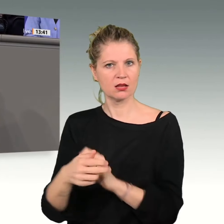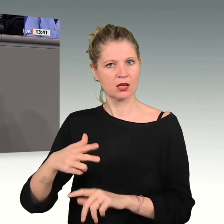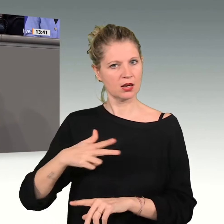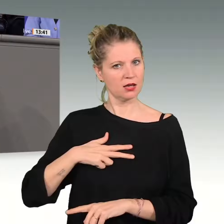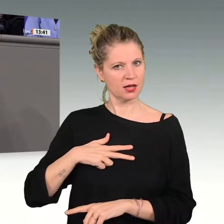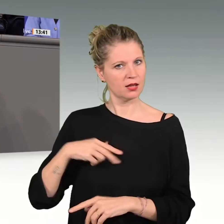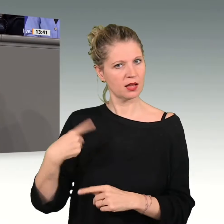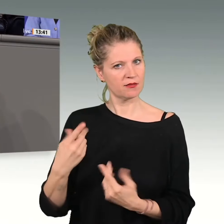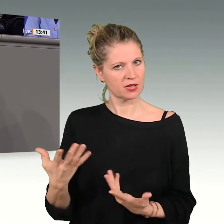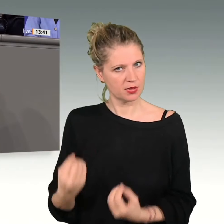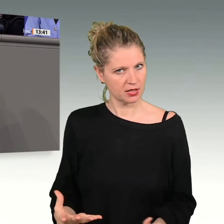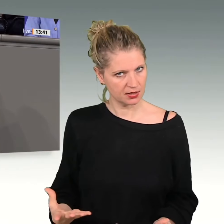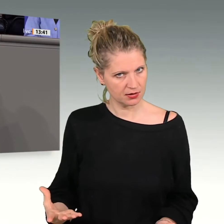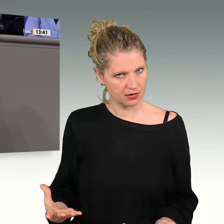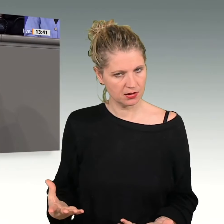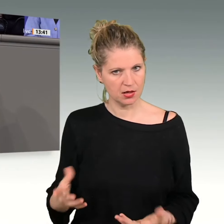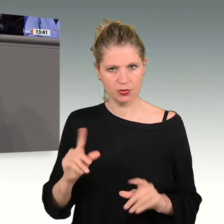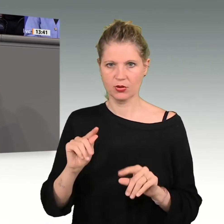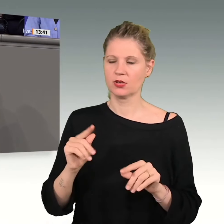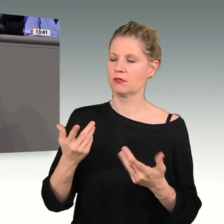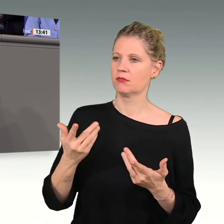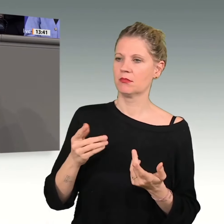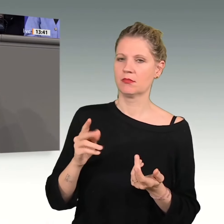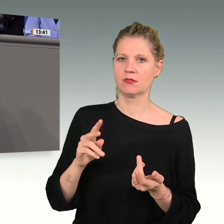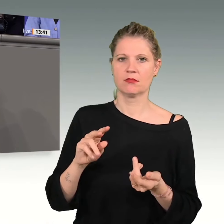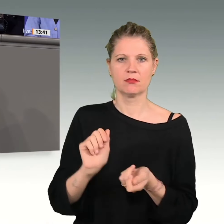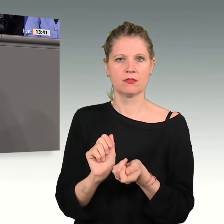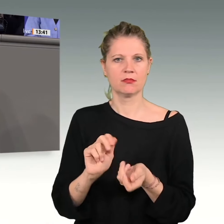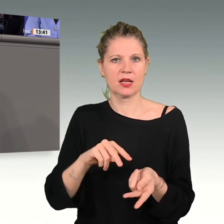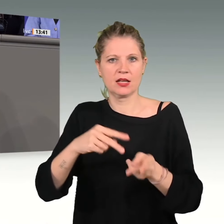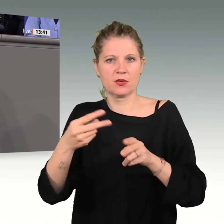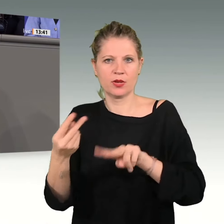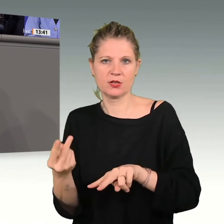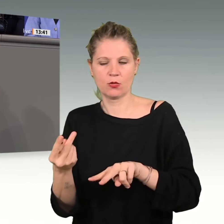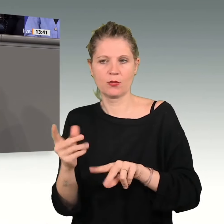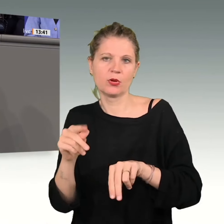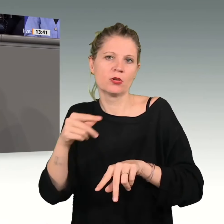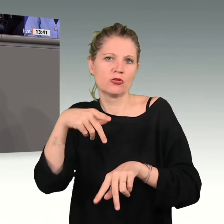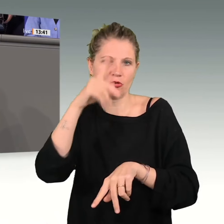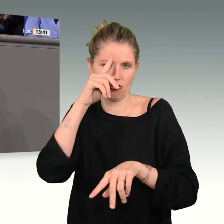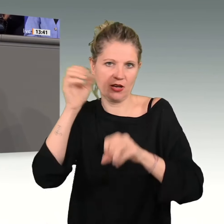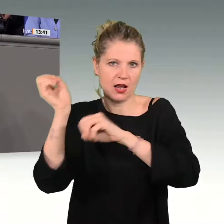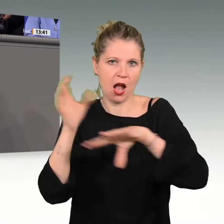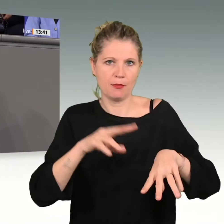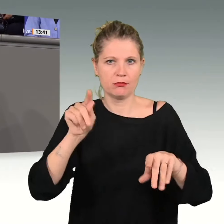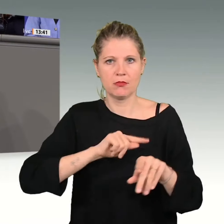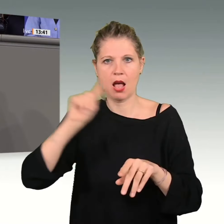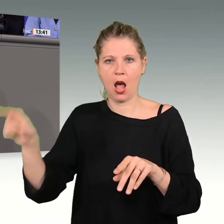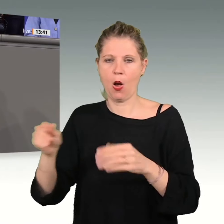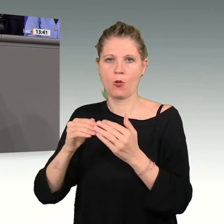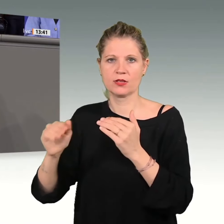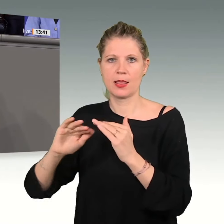großen Teil entweder durch Transformation von Deutschland ins Ausland oder Transformation